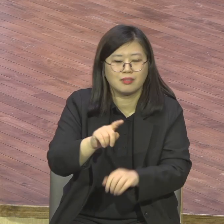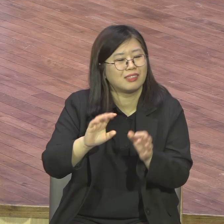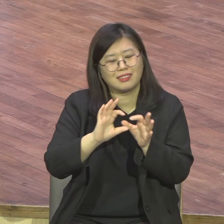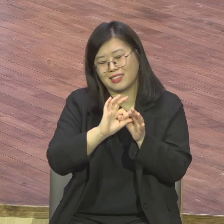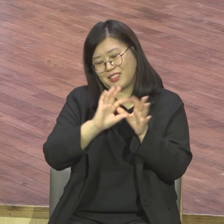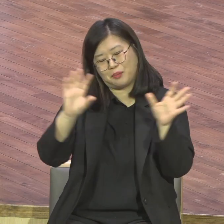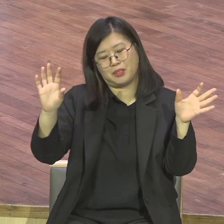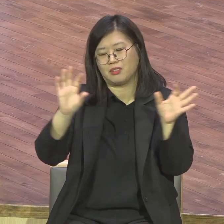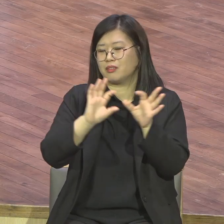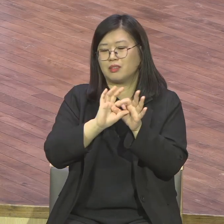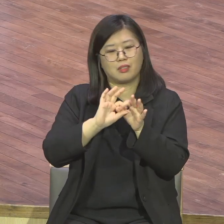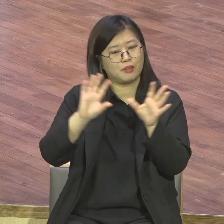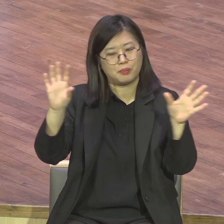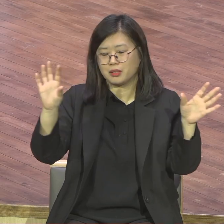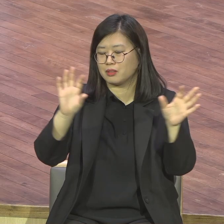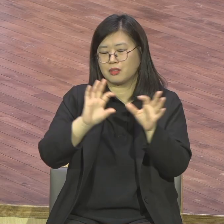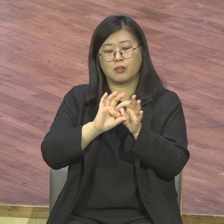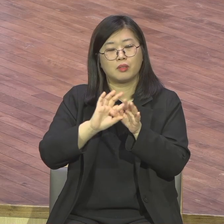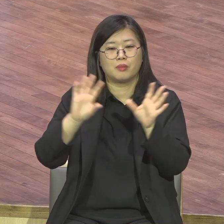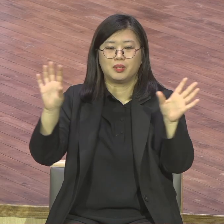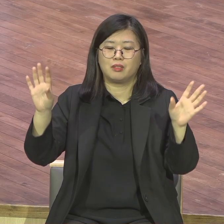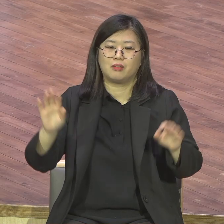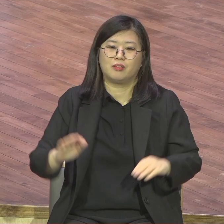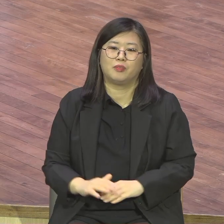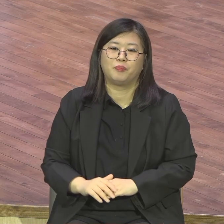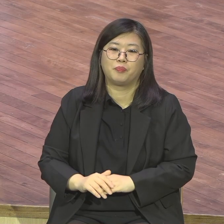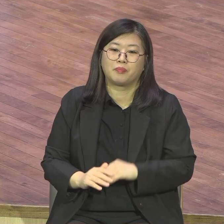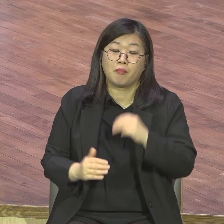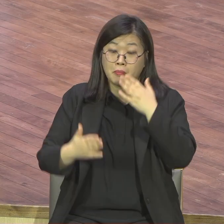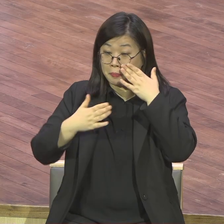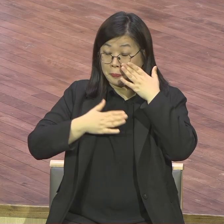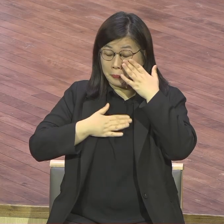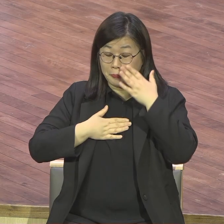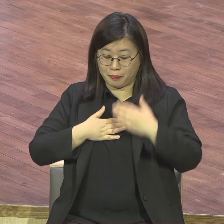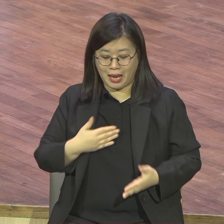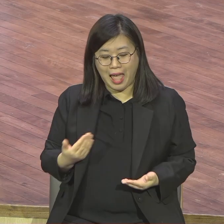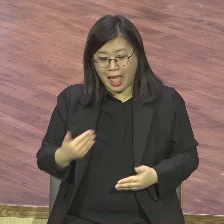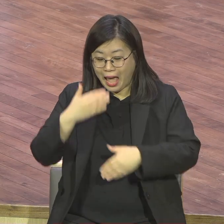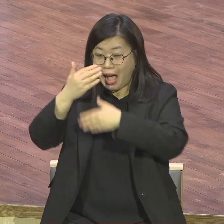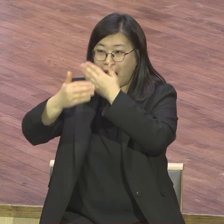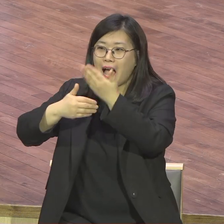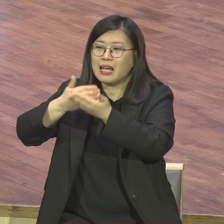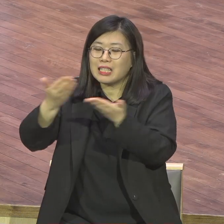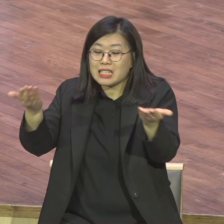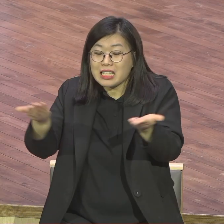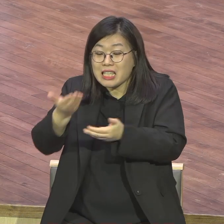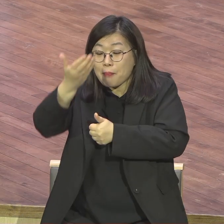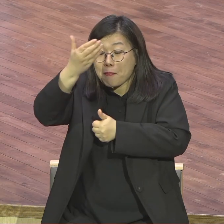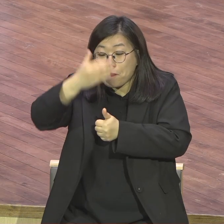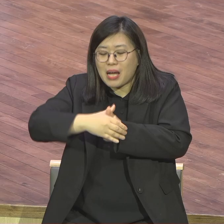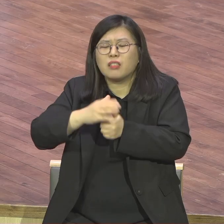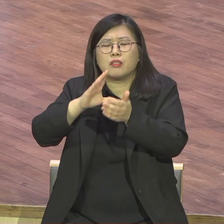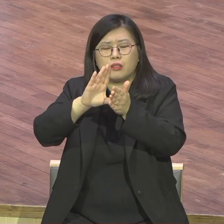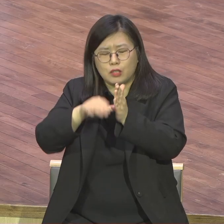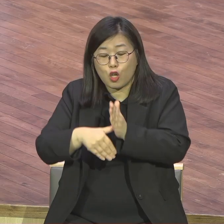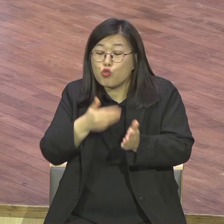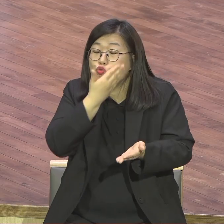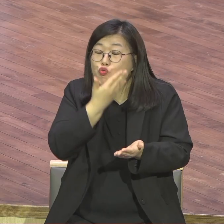하나님의 일을 할 때 제가 처음 했잖아요. 부산 보고만 했다고 뒤집겠다고 내가 내 마음이 죽었습니다. 김중훈 목사님을 직접 모시고